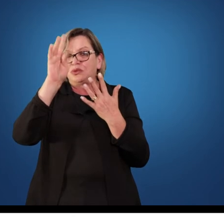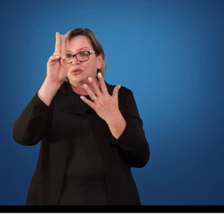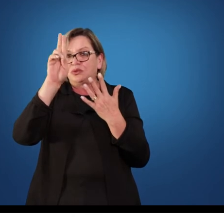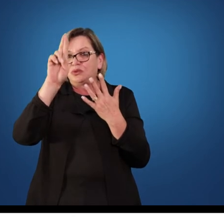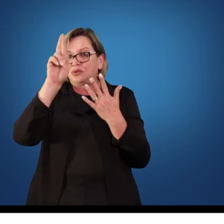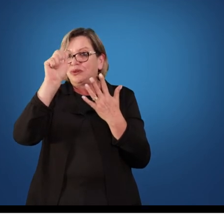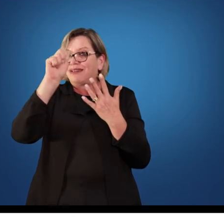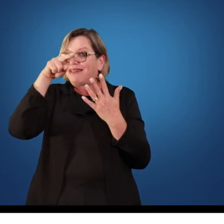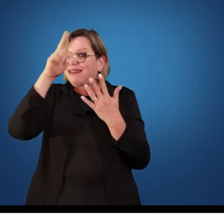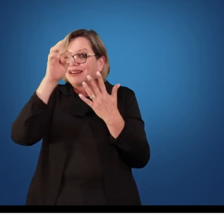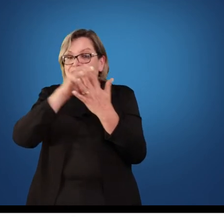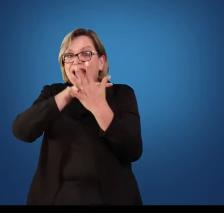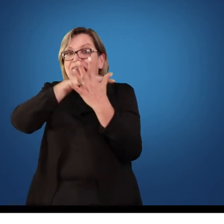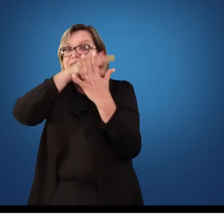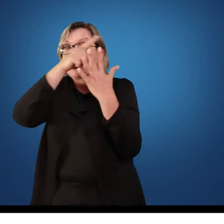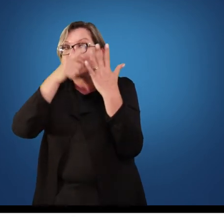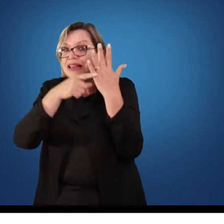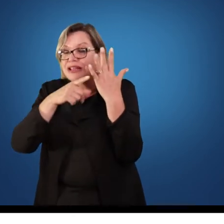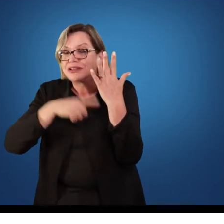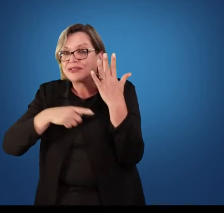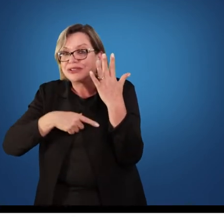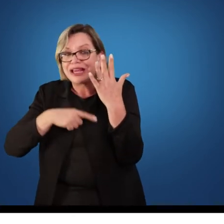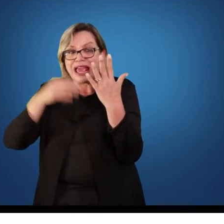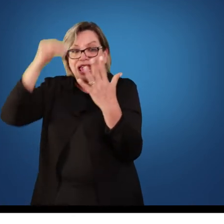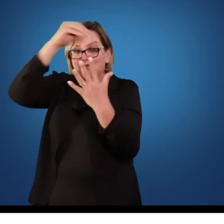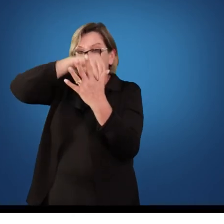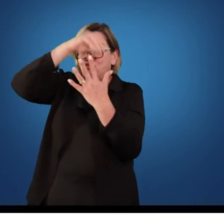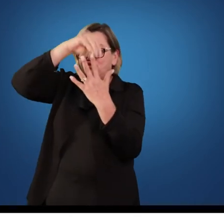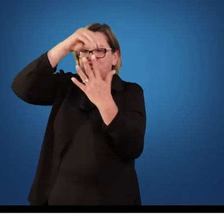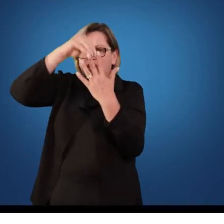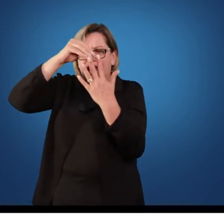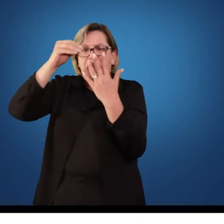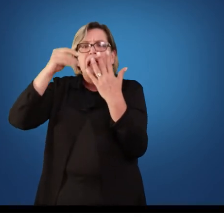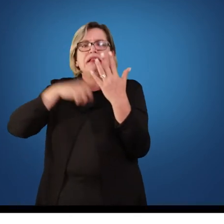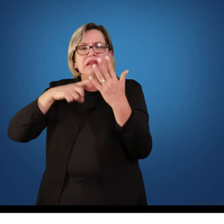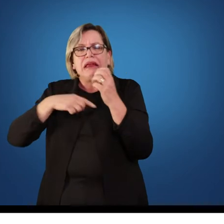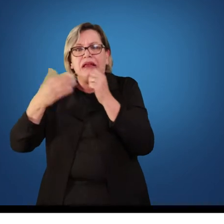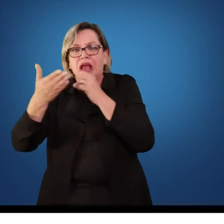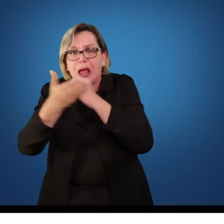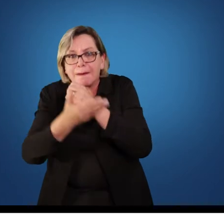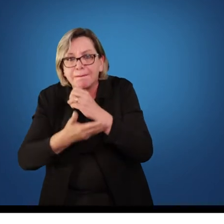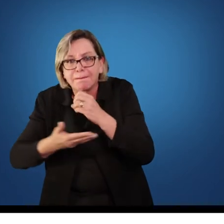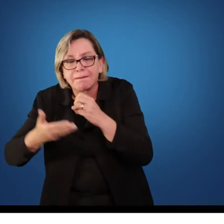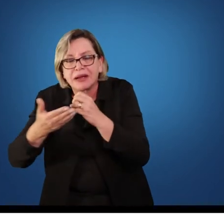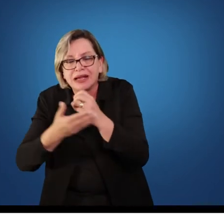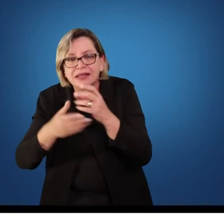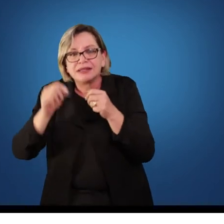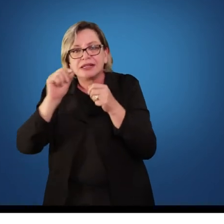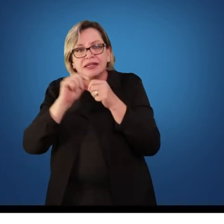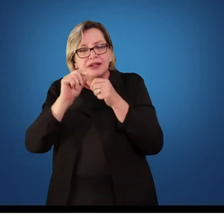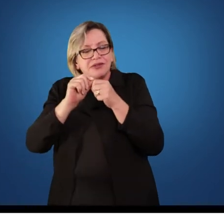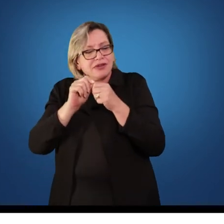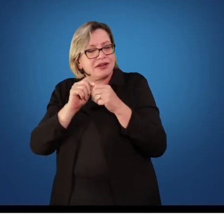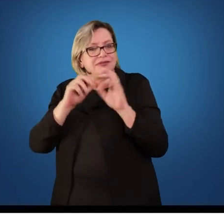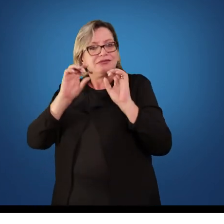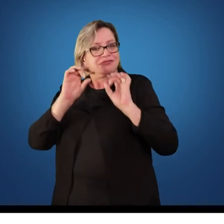cada conteúdo estruturante, nós temos os conteúdos básicos, que fazem esses conteúdos específicos acontecerem no dia a dia.